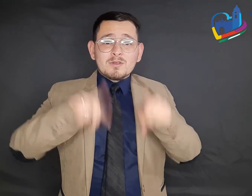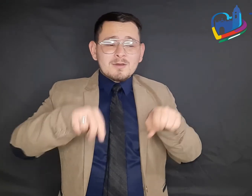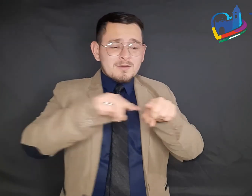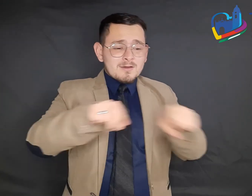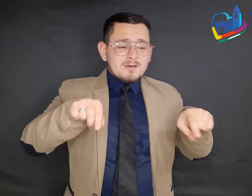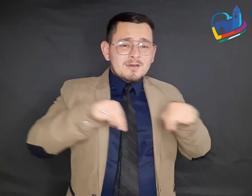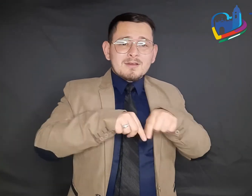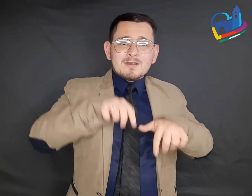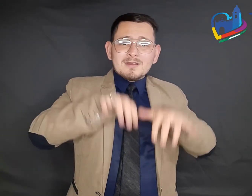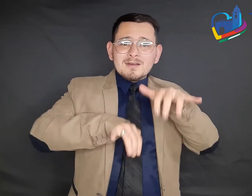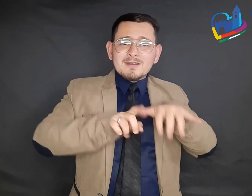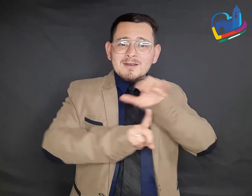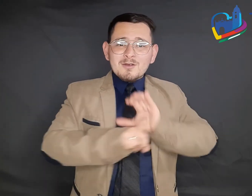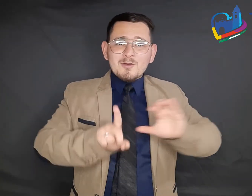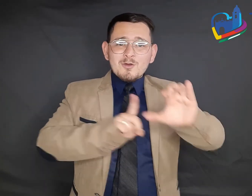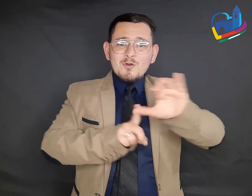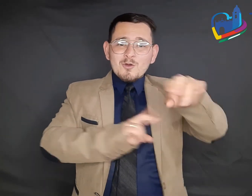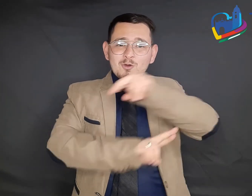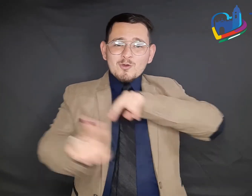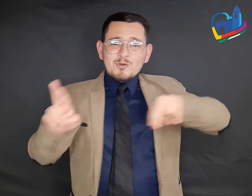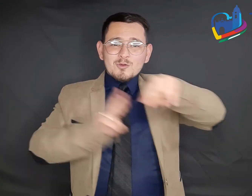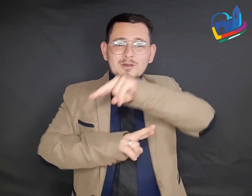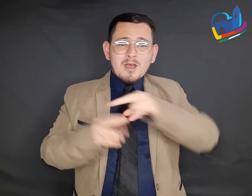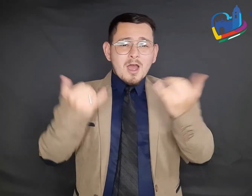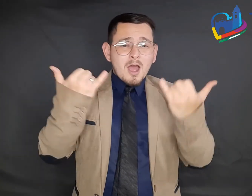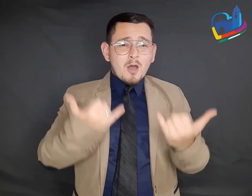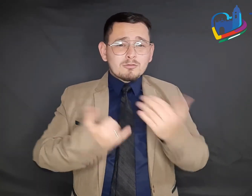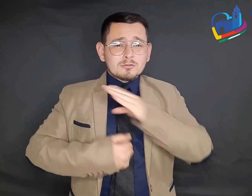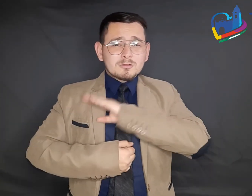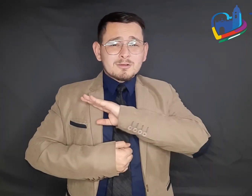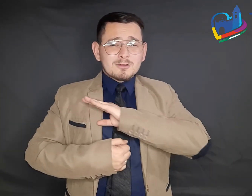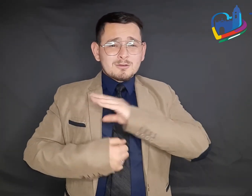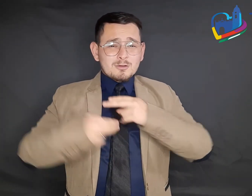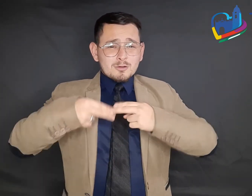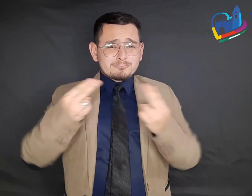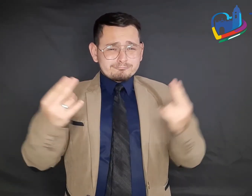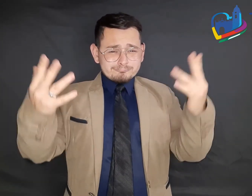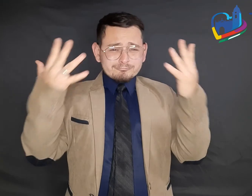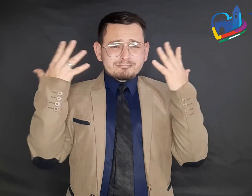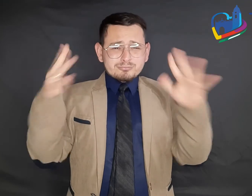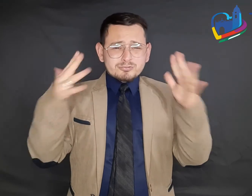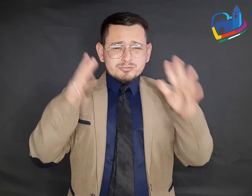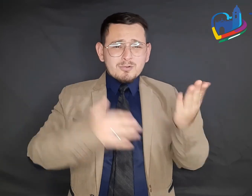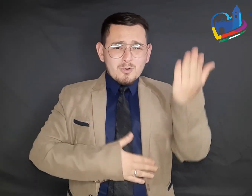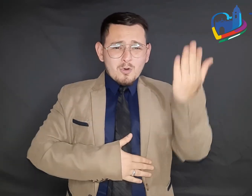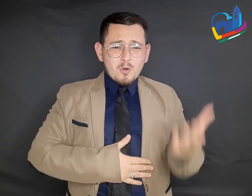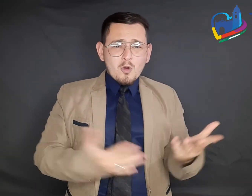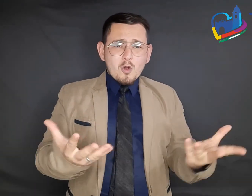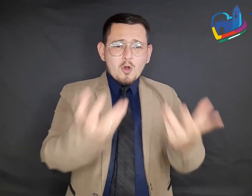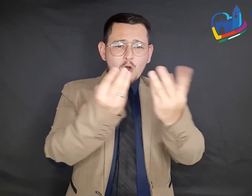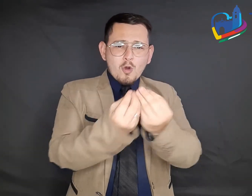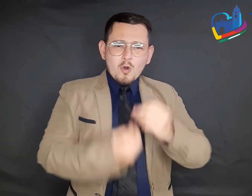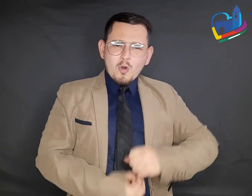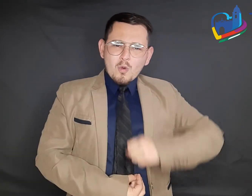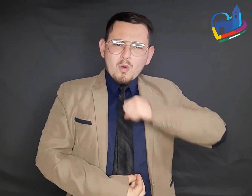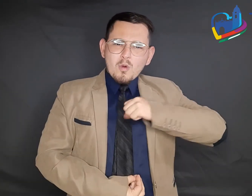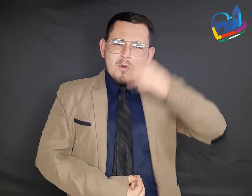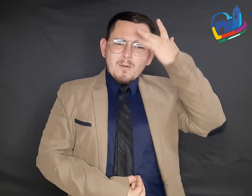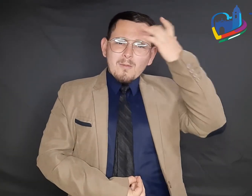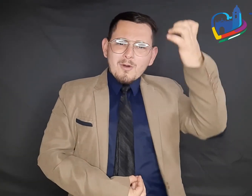administración presentamos la más grande felicitación y orgullo a este grupo que ha trabajado por dejar el nombre de la capital en alto, demostrando que